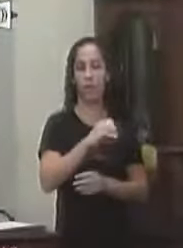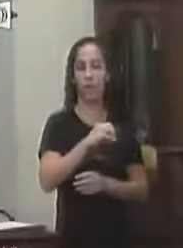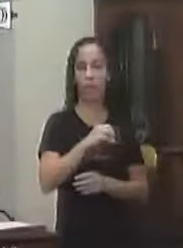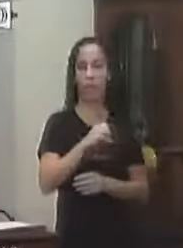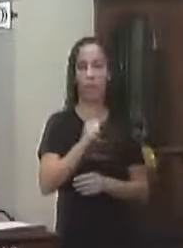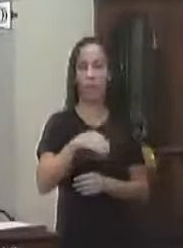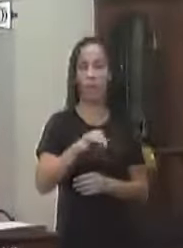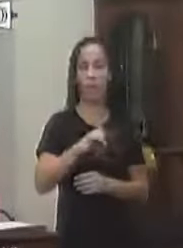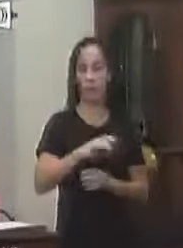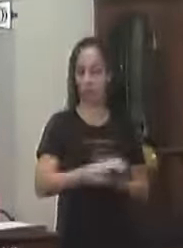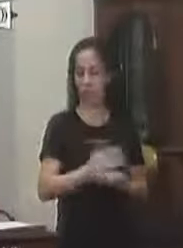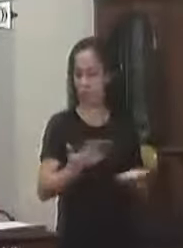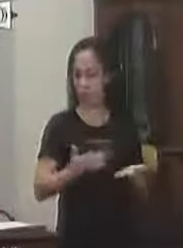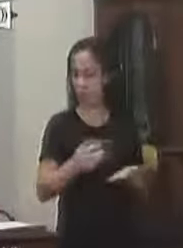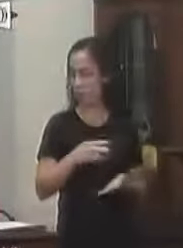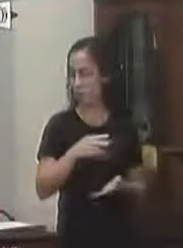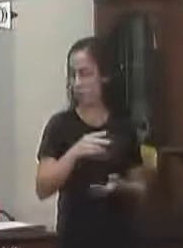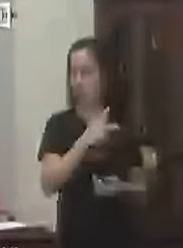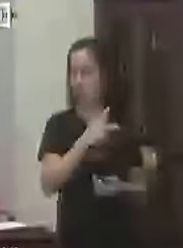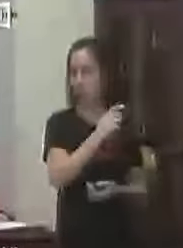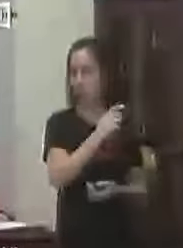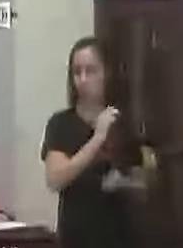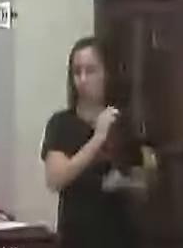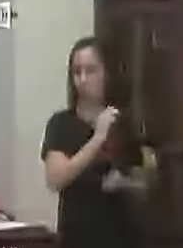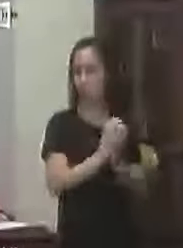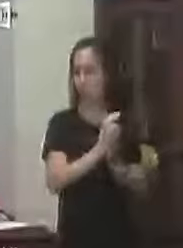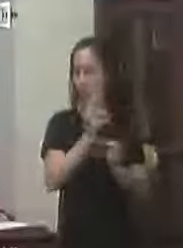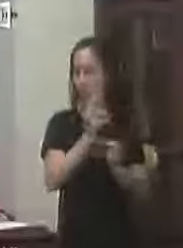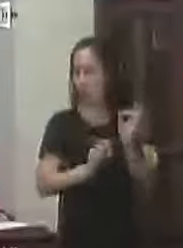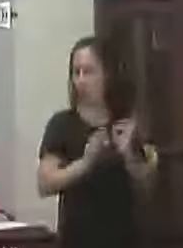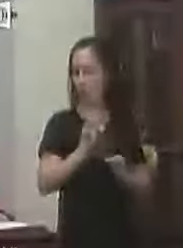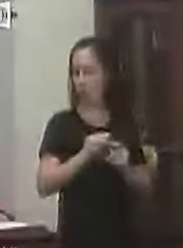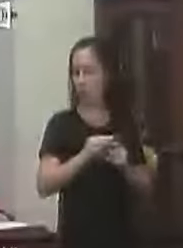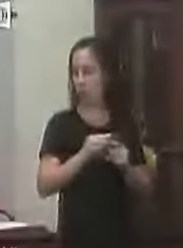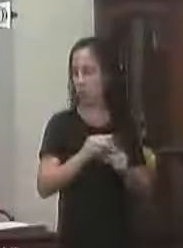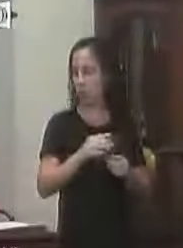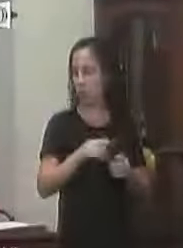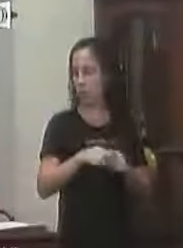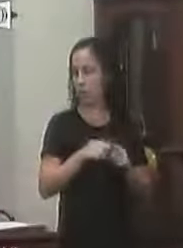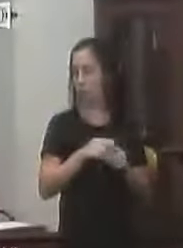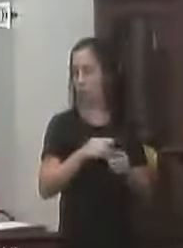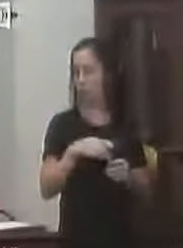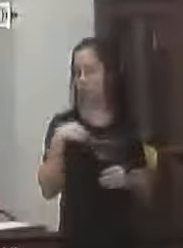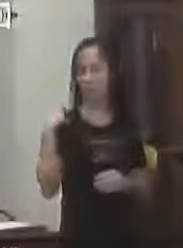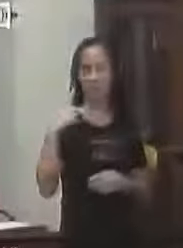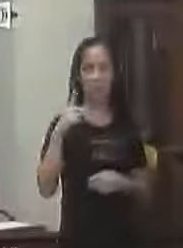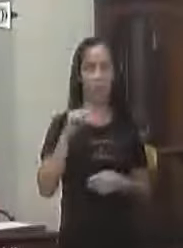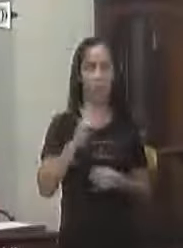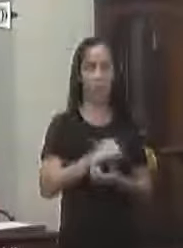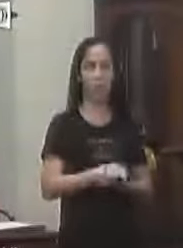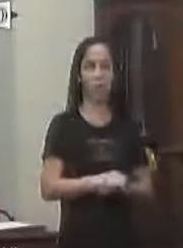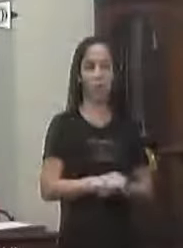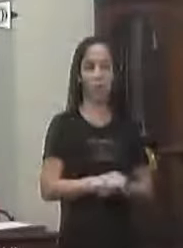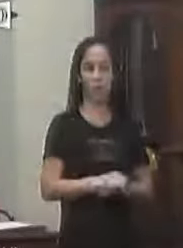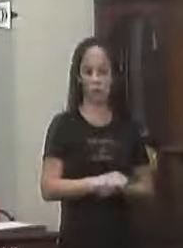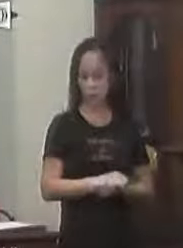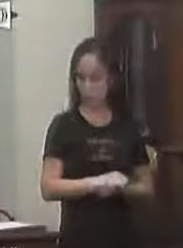Agora é o parecer Da comissão de justiça E constituição Do vereador David Nogueira